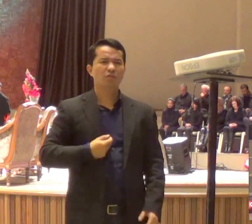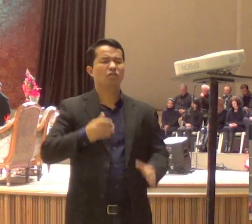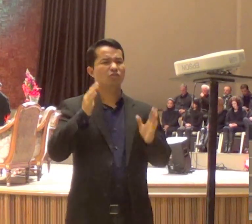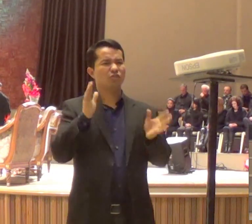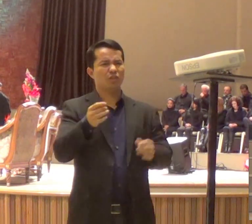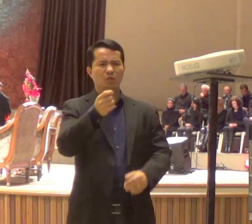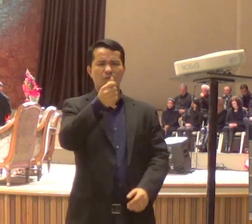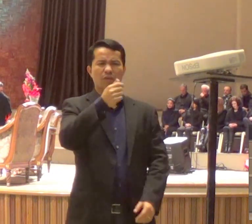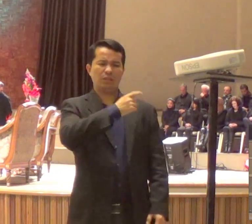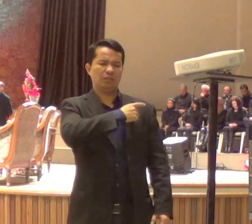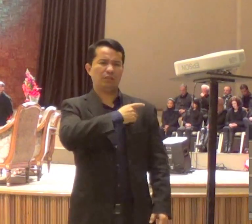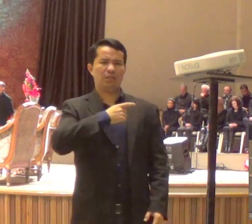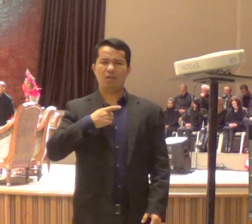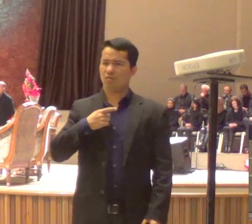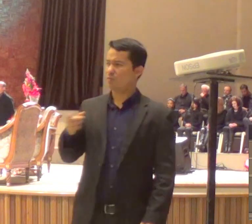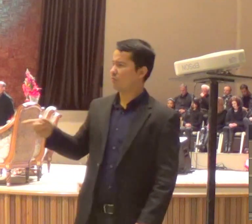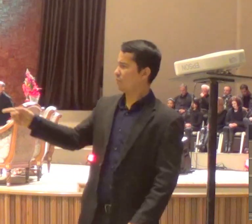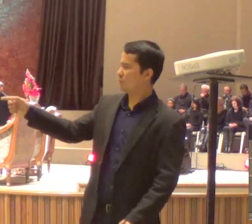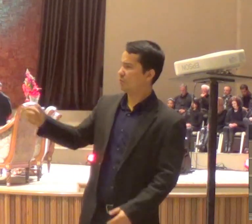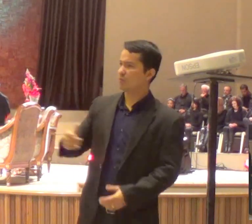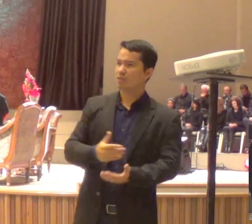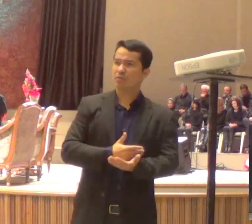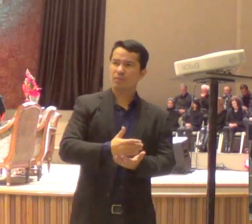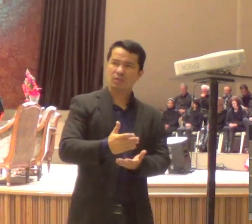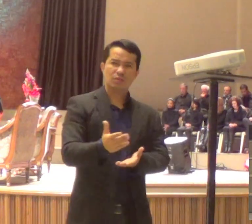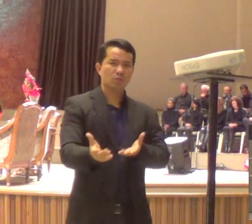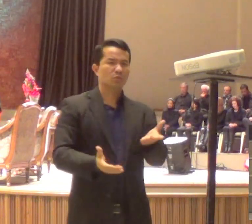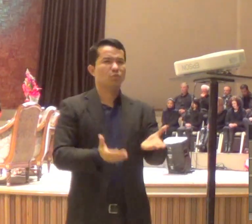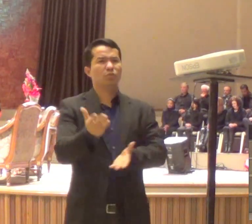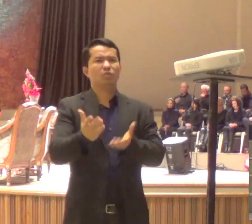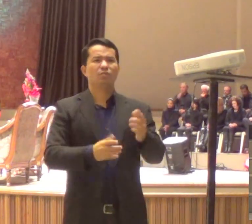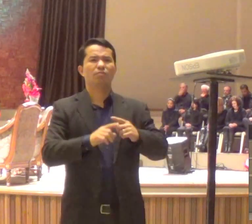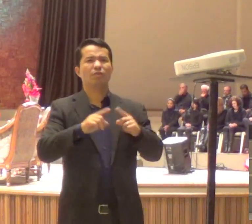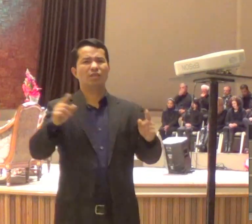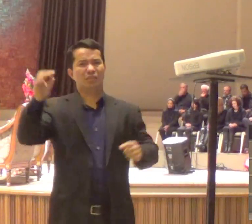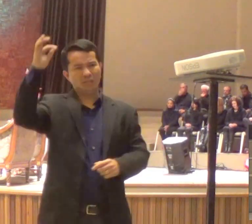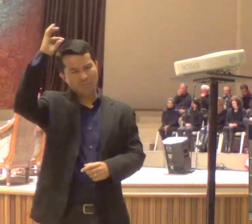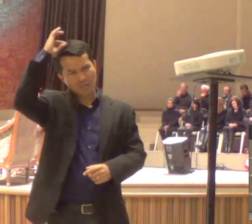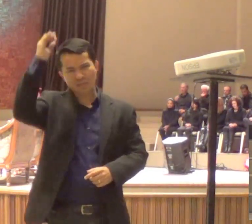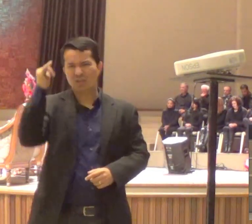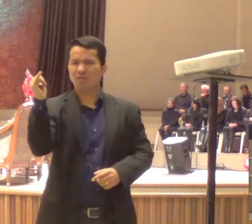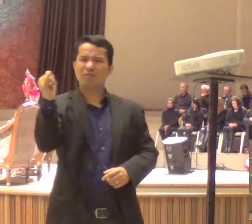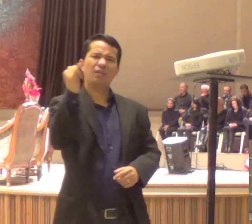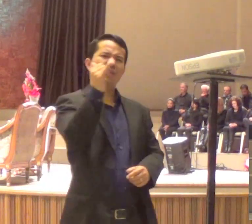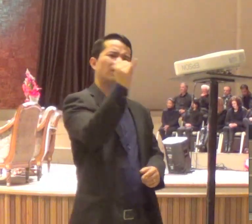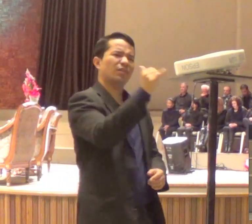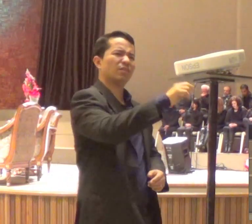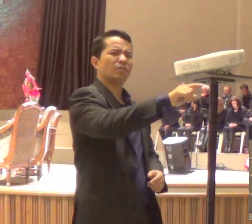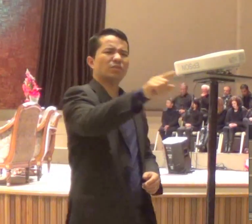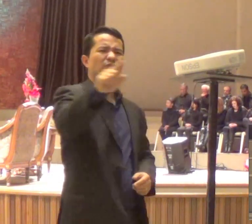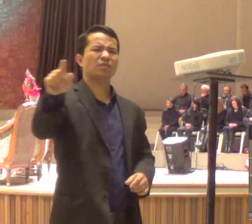deixa o Espírito Santo, falar, o que Ele, está falando com você, o que Ele, está tocando, na tua alma,